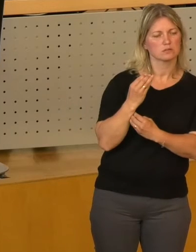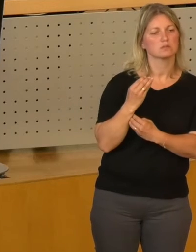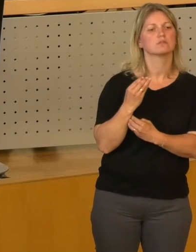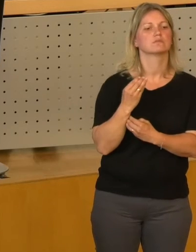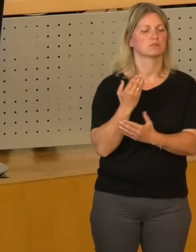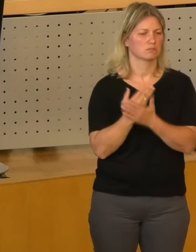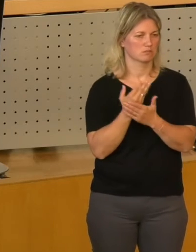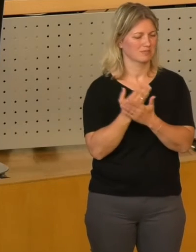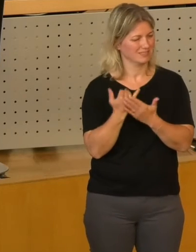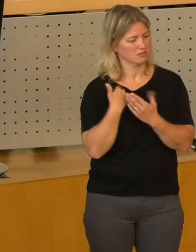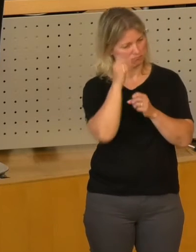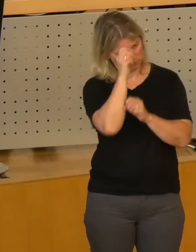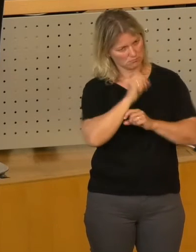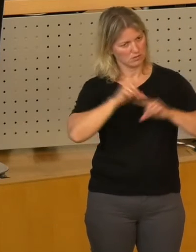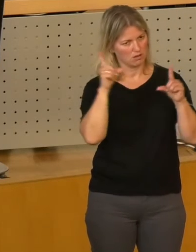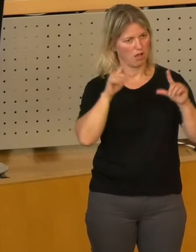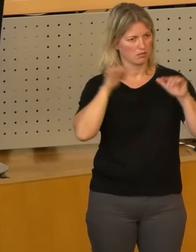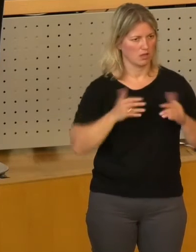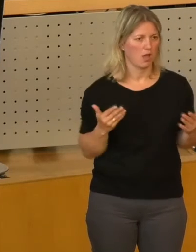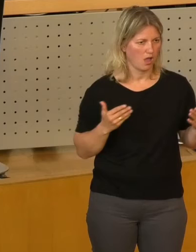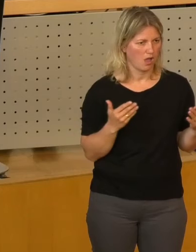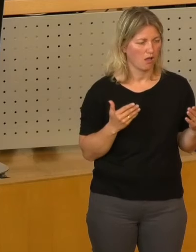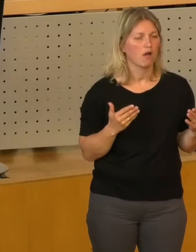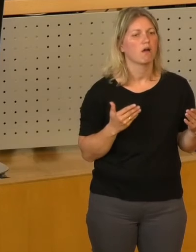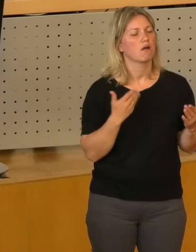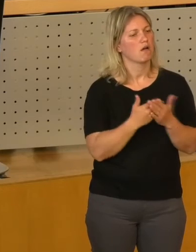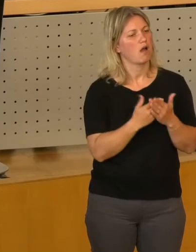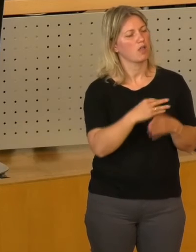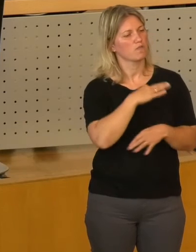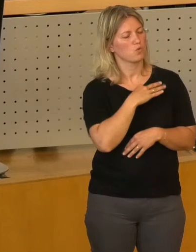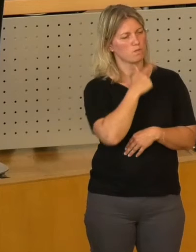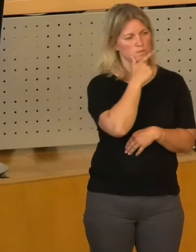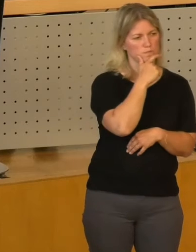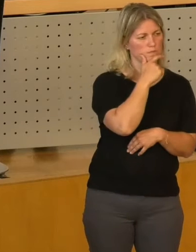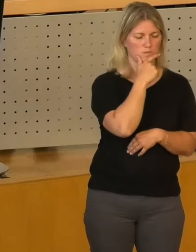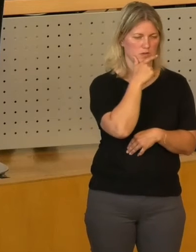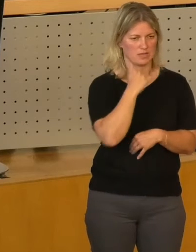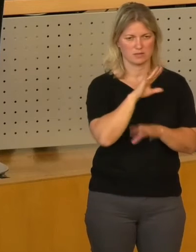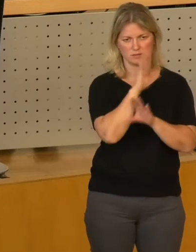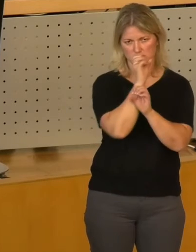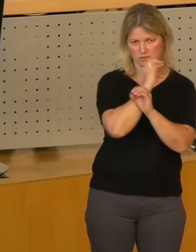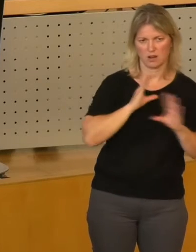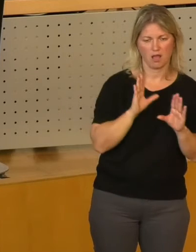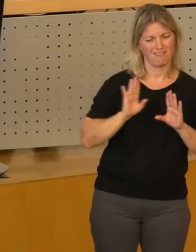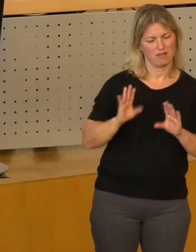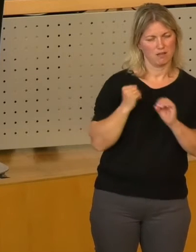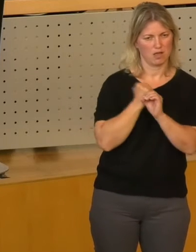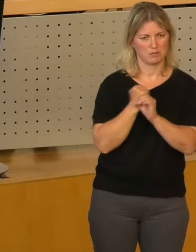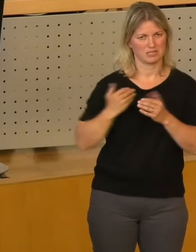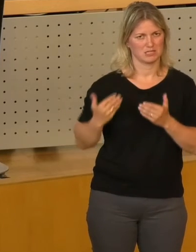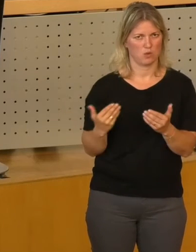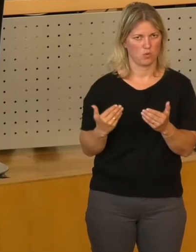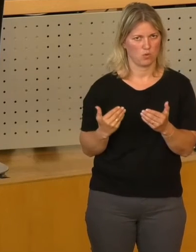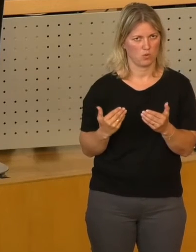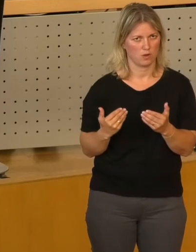im Rahmen einer entsprechenden Klärung soweit dann auch für die Rolle oder die Rolle der